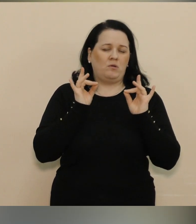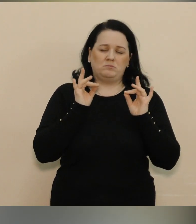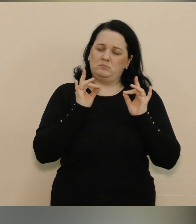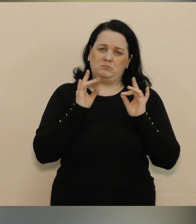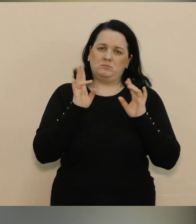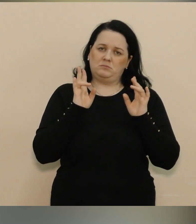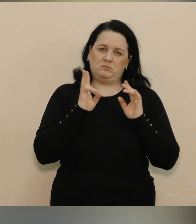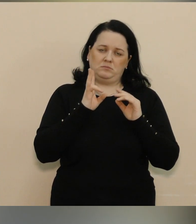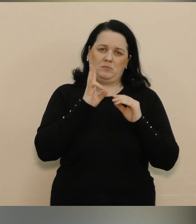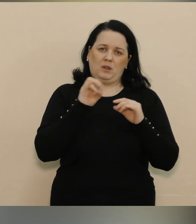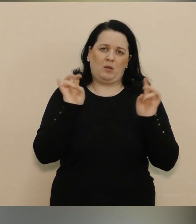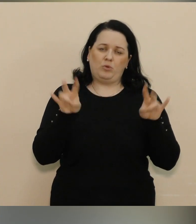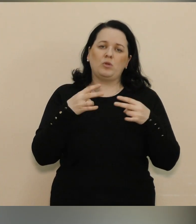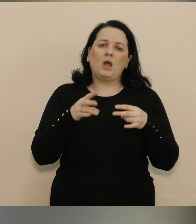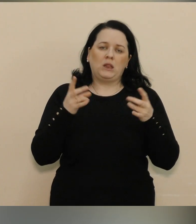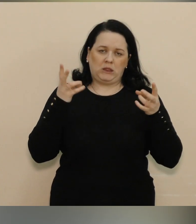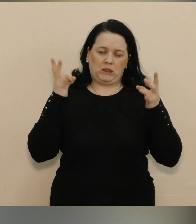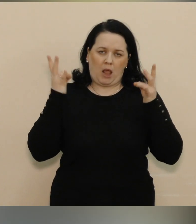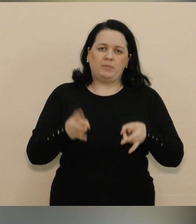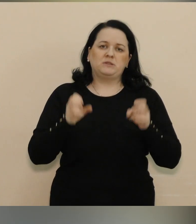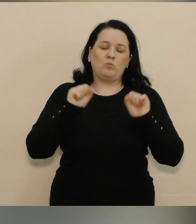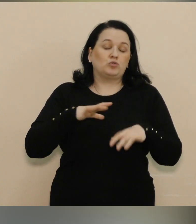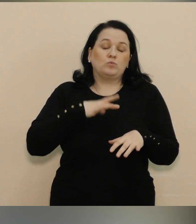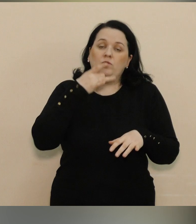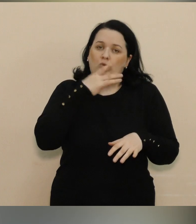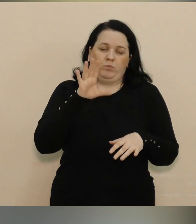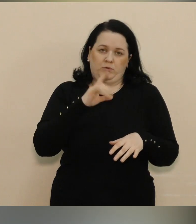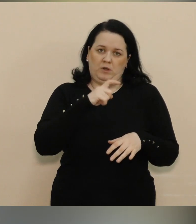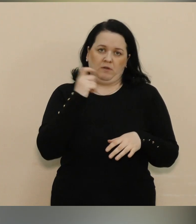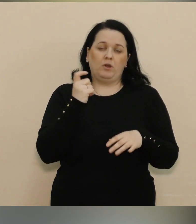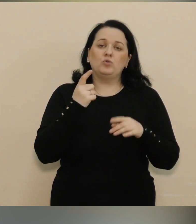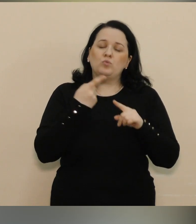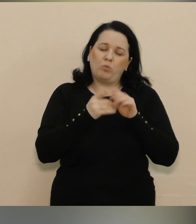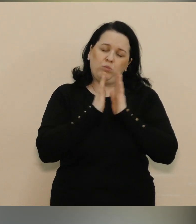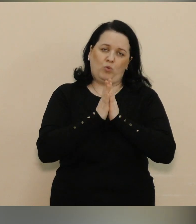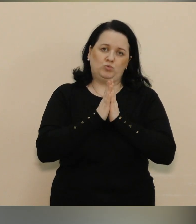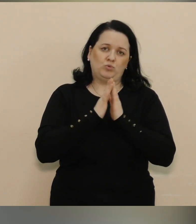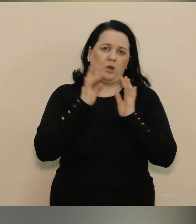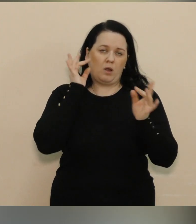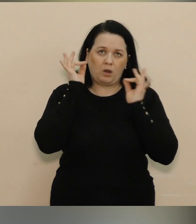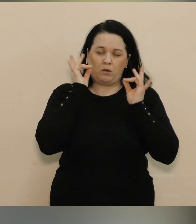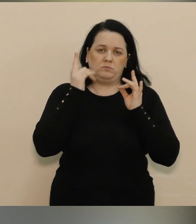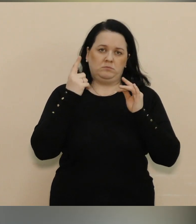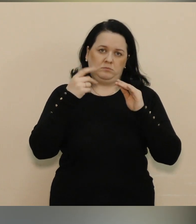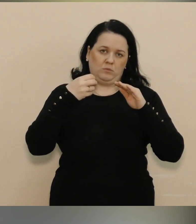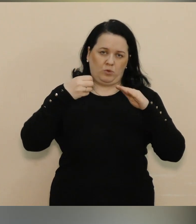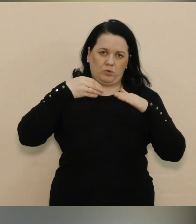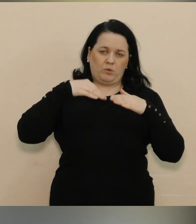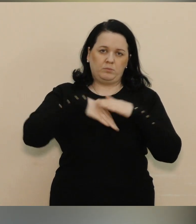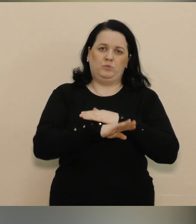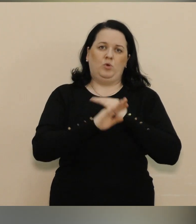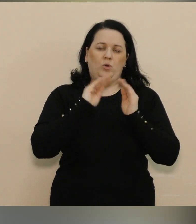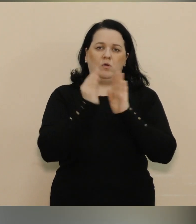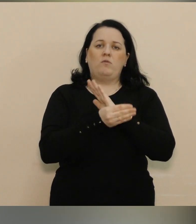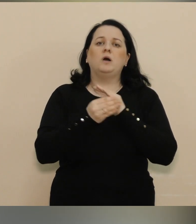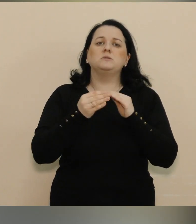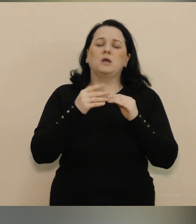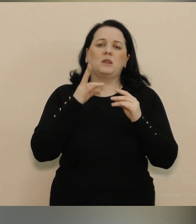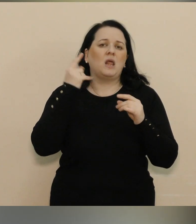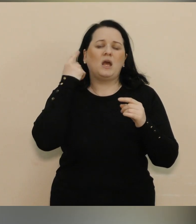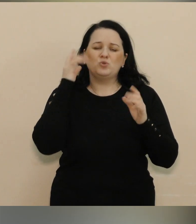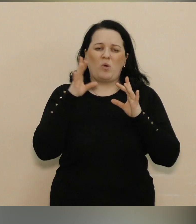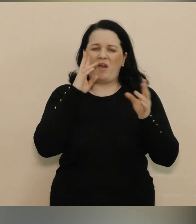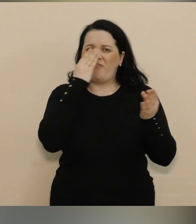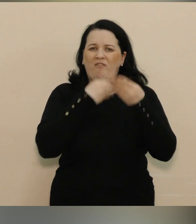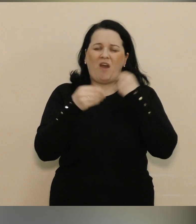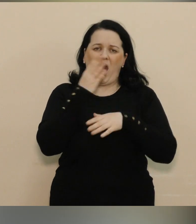повітряних, але небезпека може бути в кожну хвилину. Тому реагуємо на тривоги невірим фейкам, невірим різним публікаціям. Є